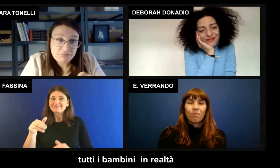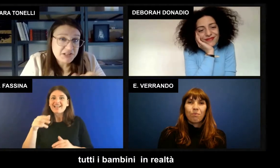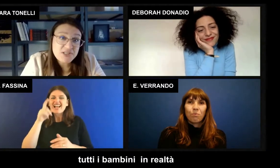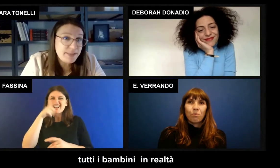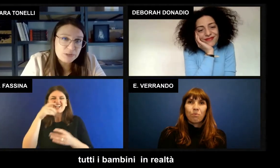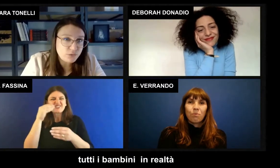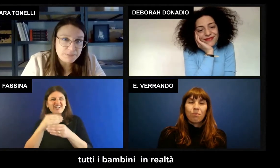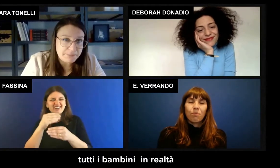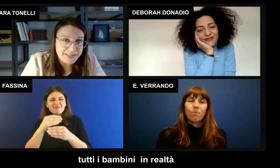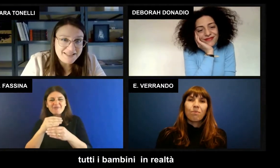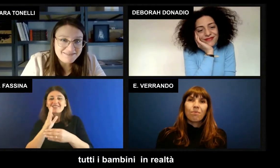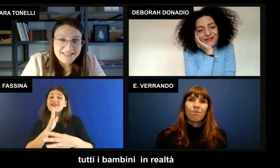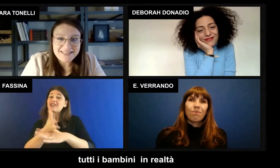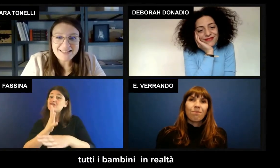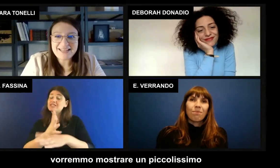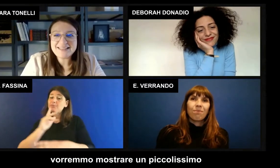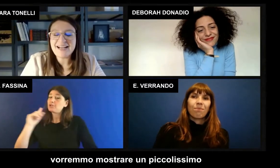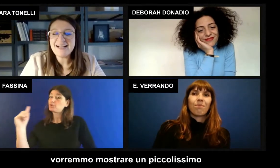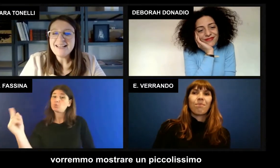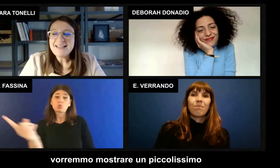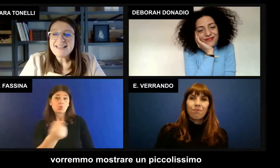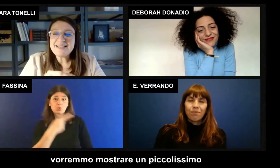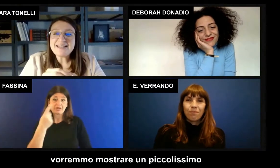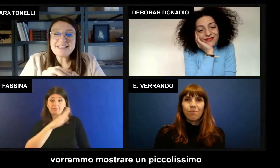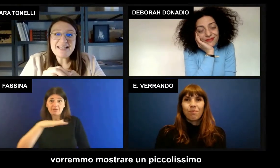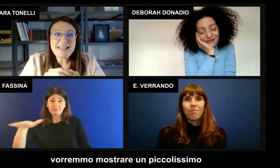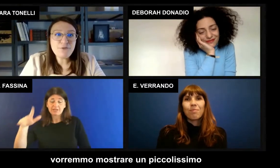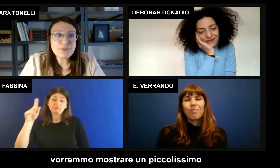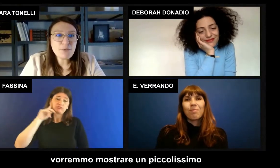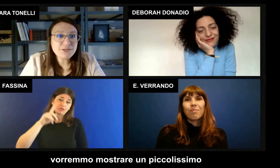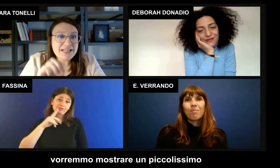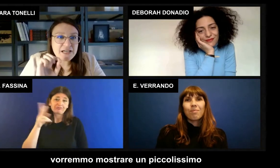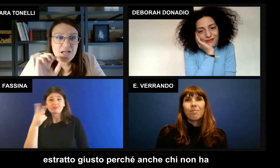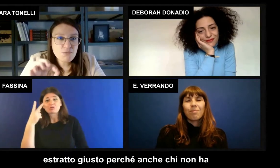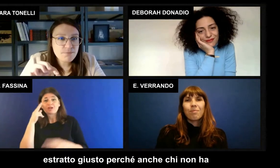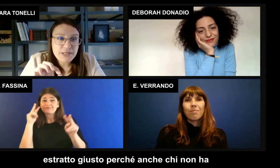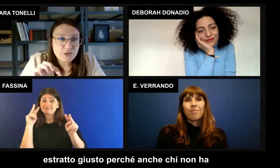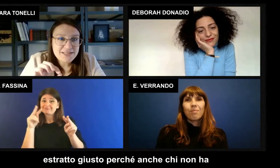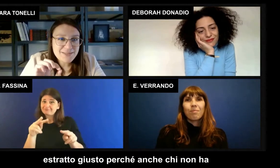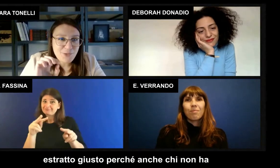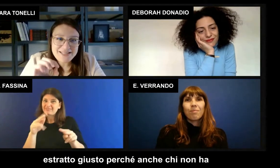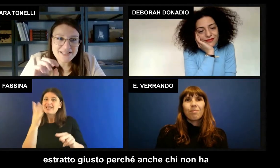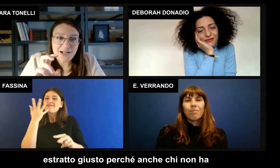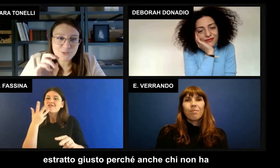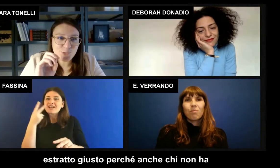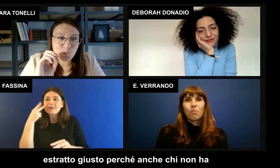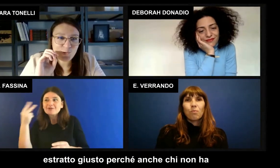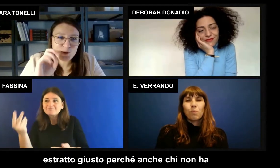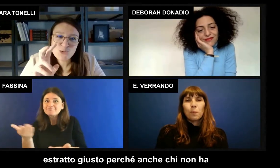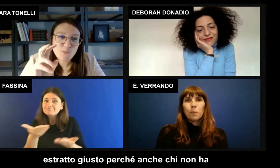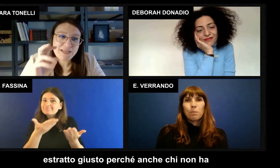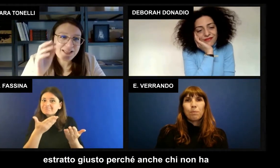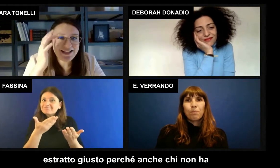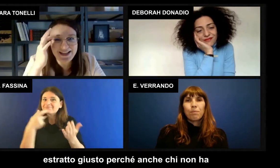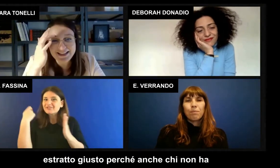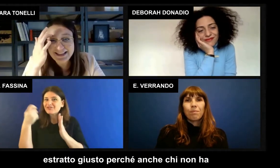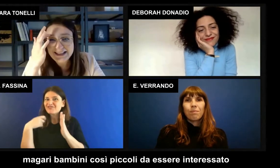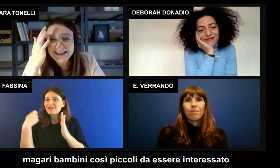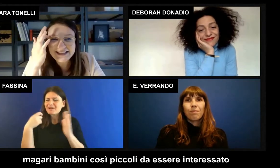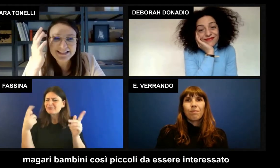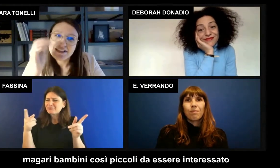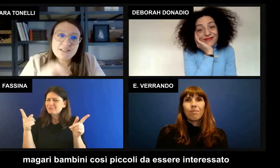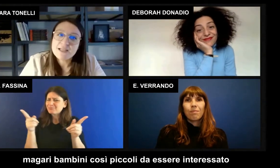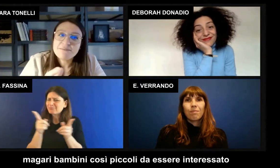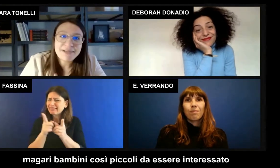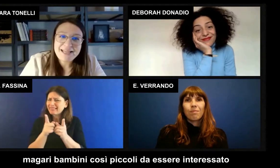sordi accessibile a tutti i bambini in realtà e vorremmo mostrarne un piccolissimo estratto giusto perché anche